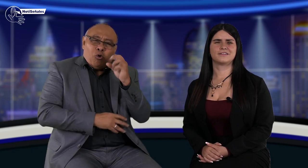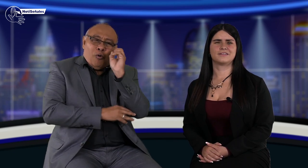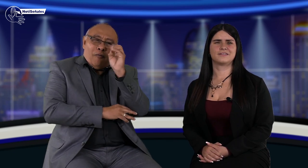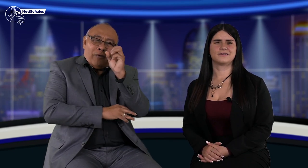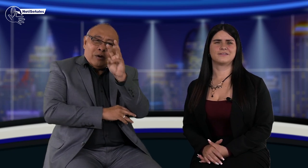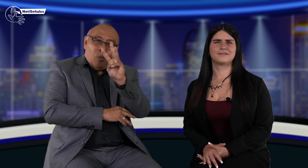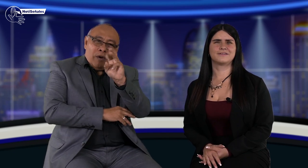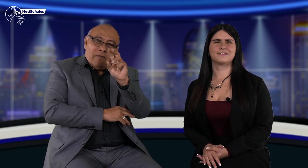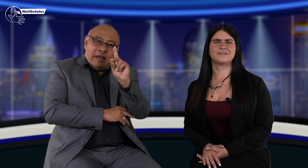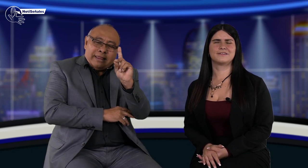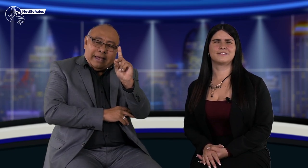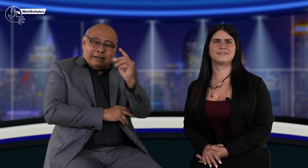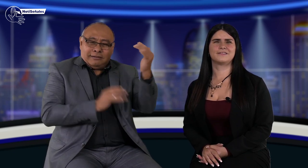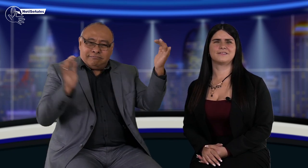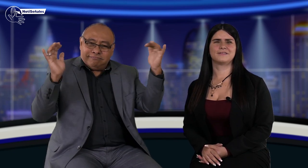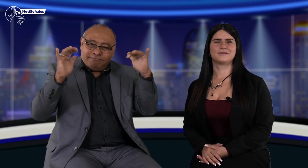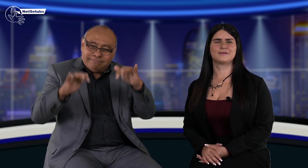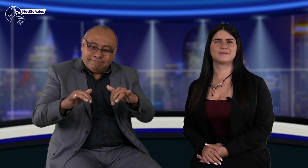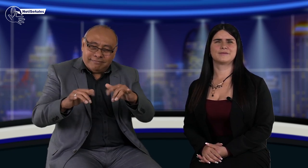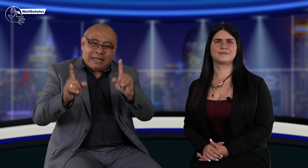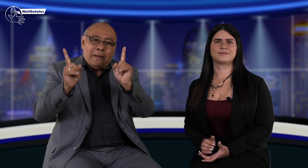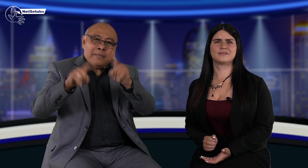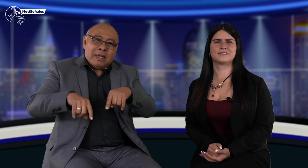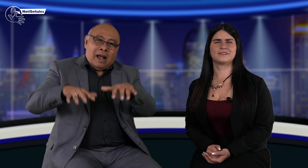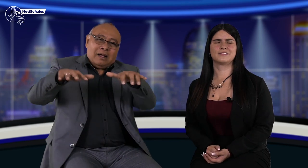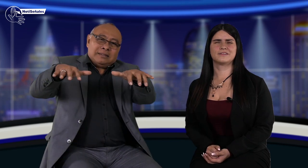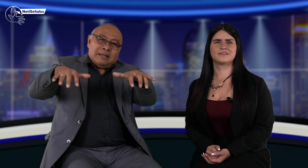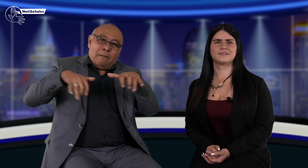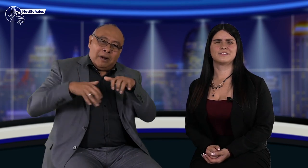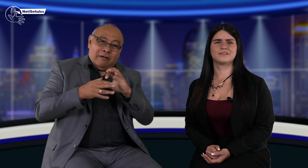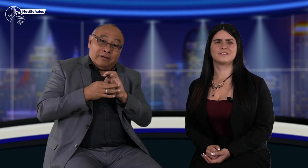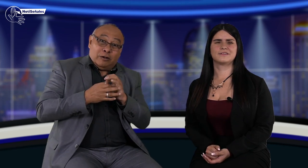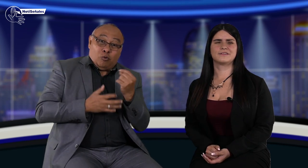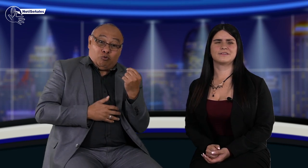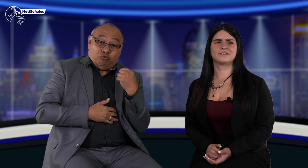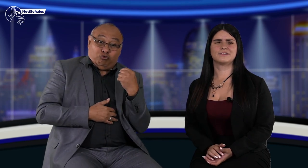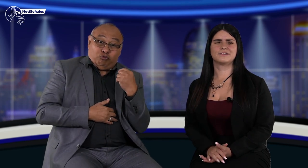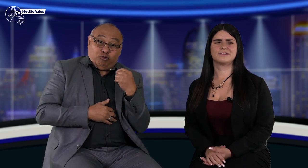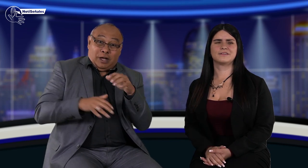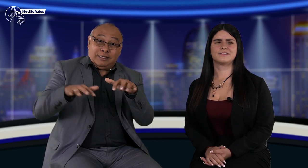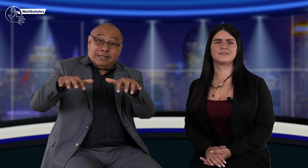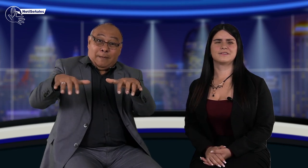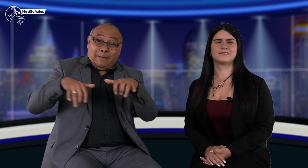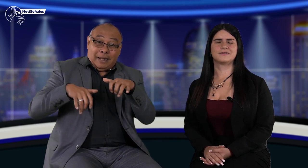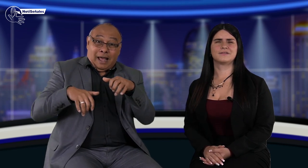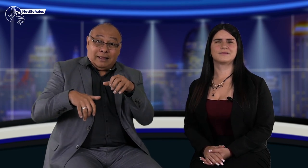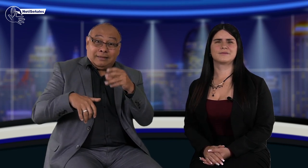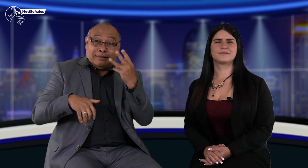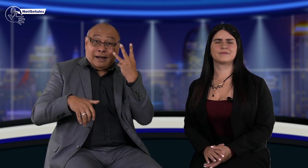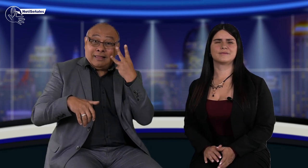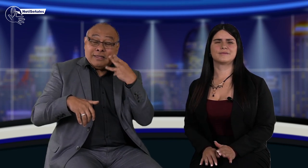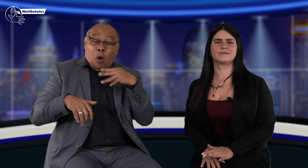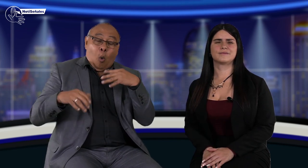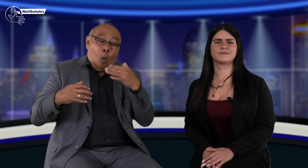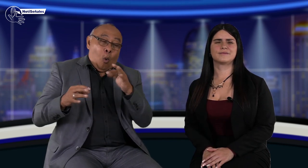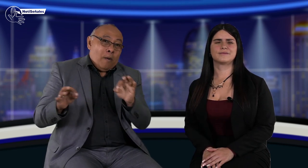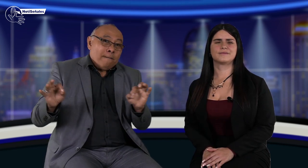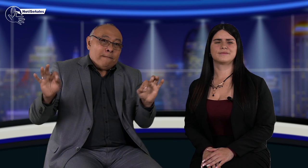conferencia internacional con la WFD. También hicimos la asamblea. Durante tres días discutimos sobre